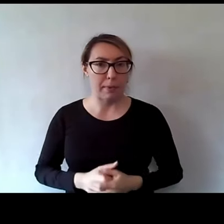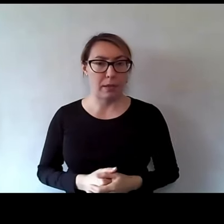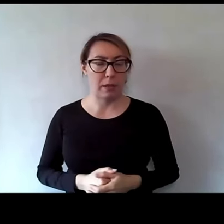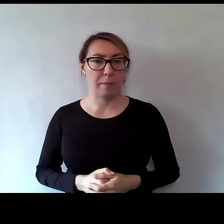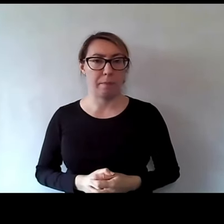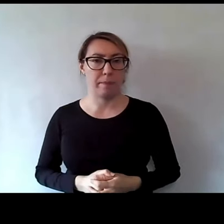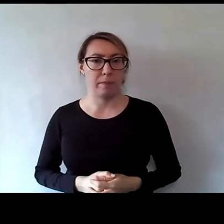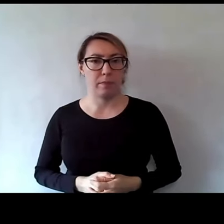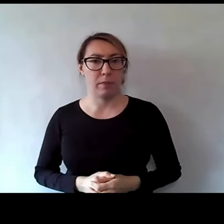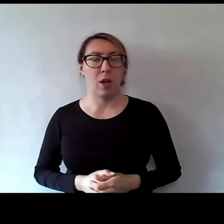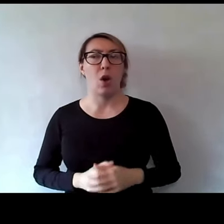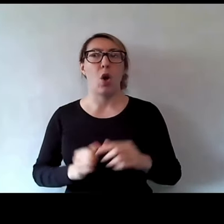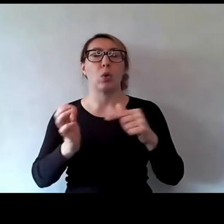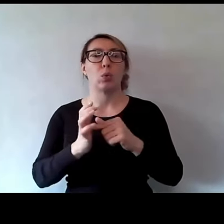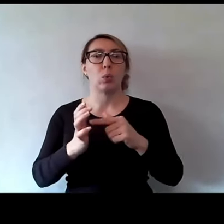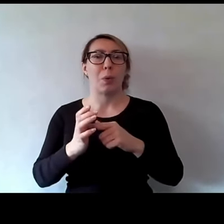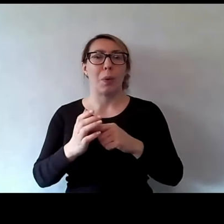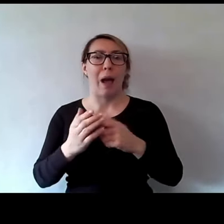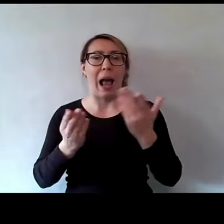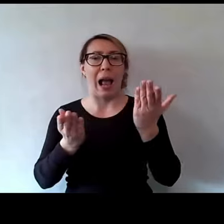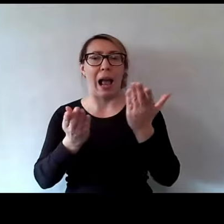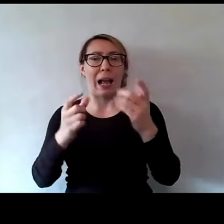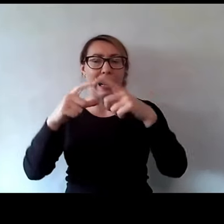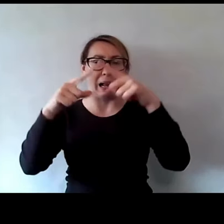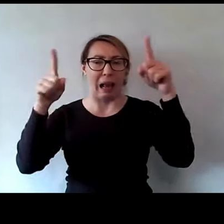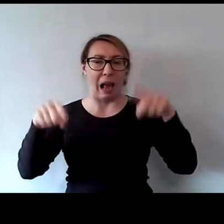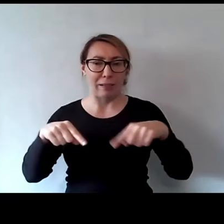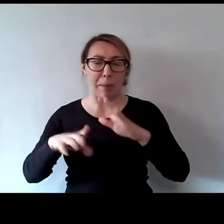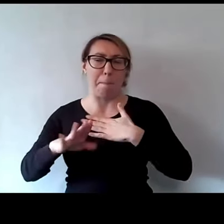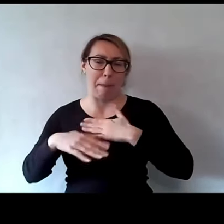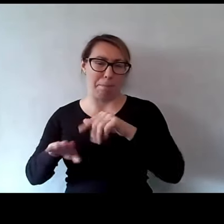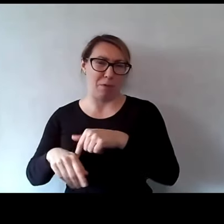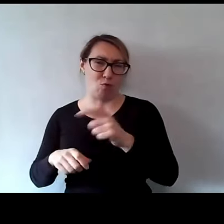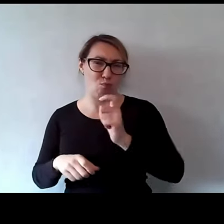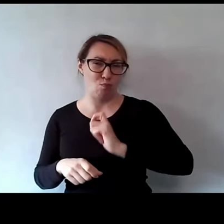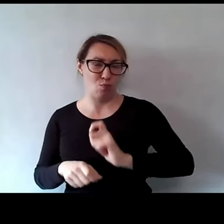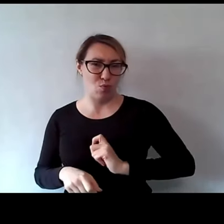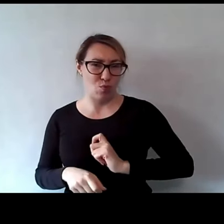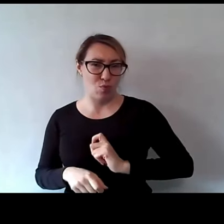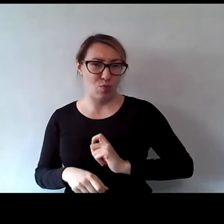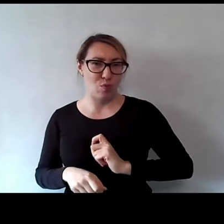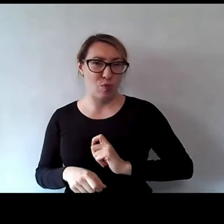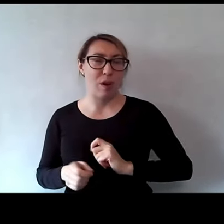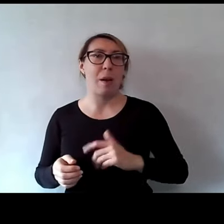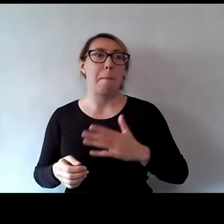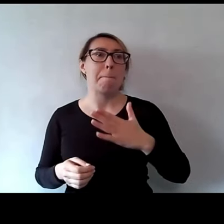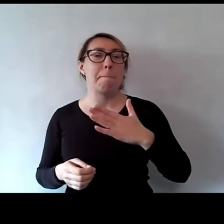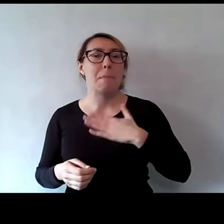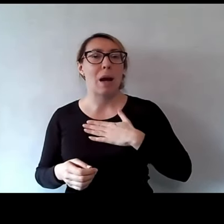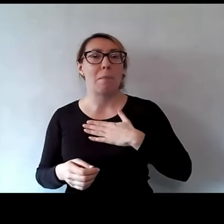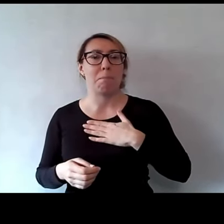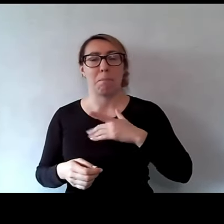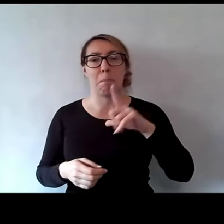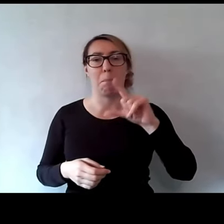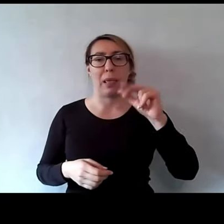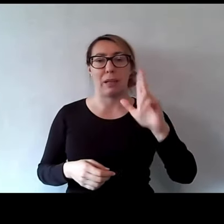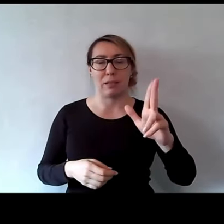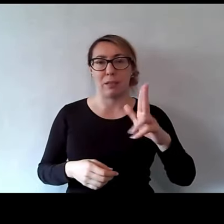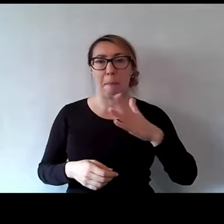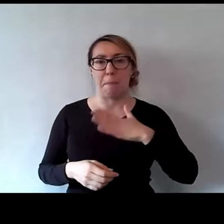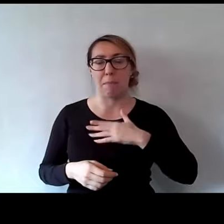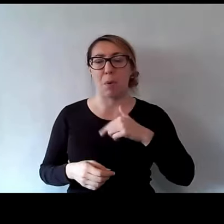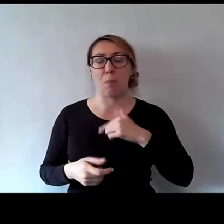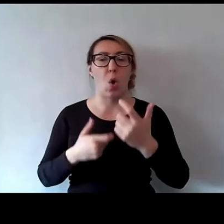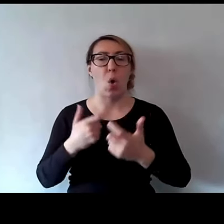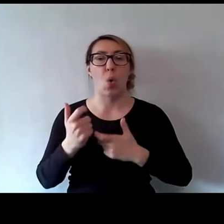One zostały u nas w biurze i mamy je w plikach, bo my żeśmy